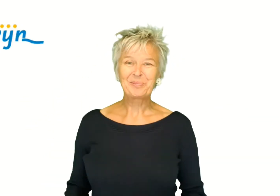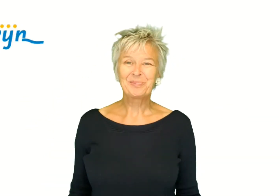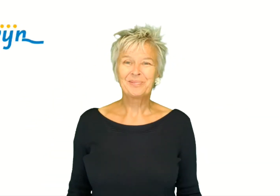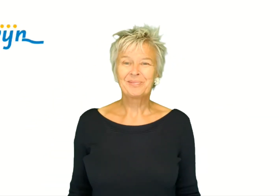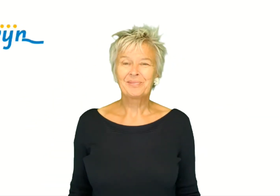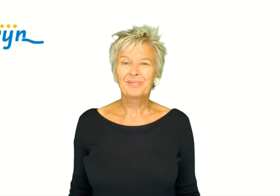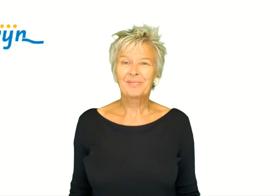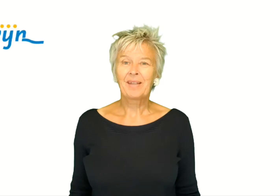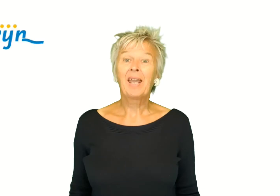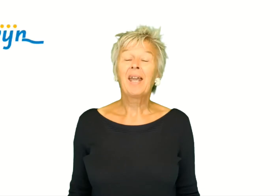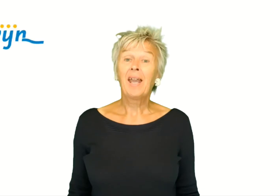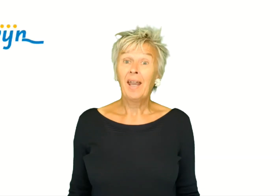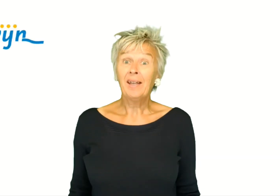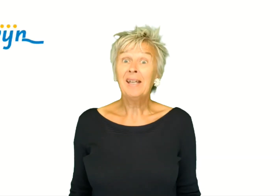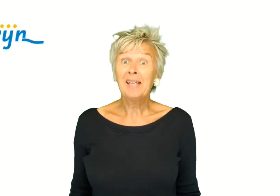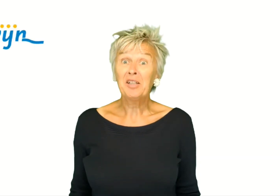gaan.